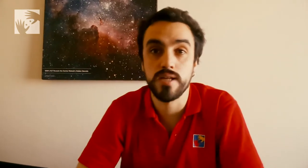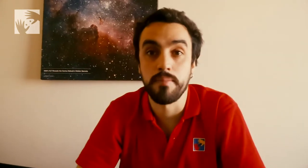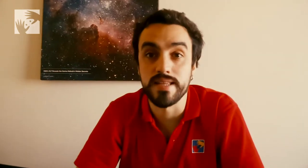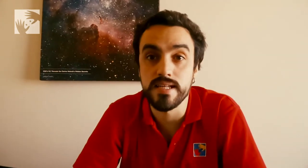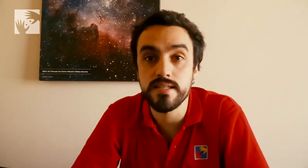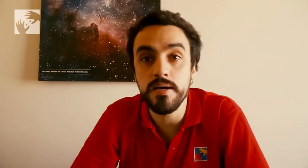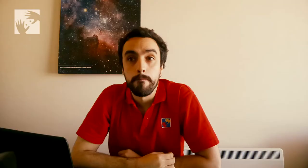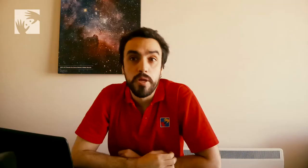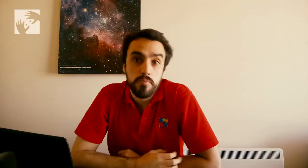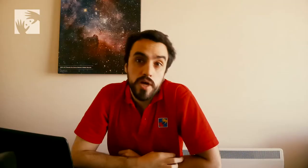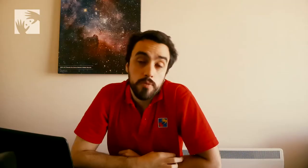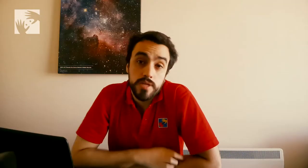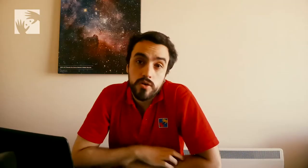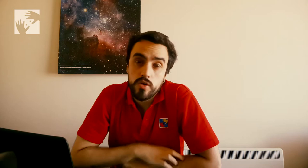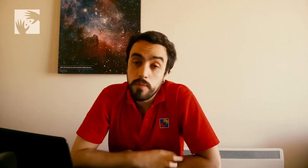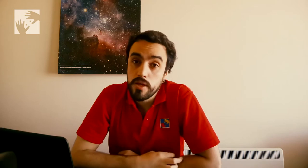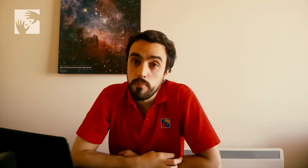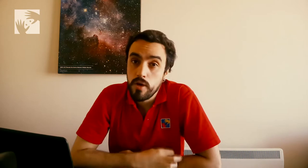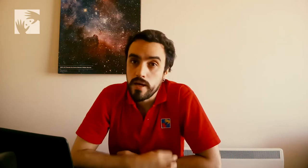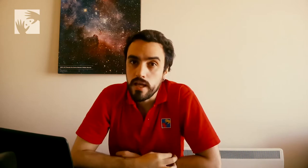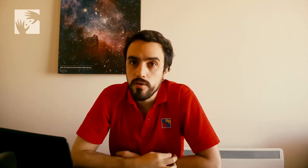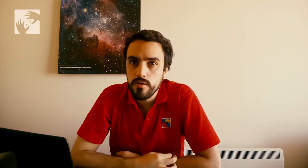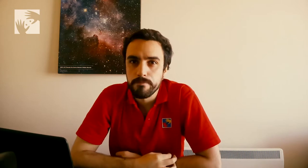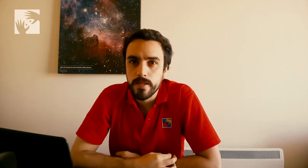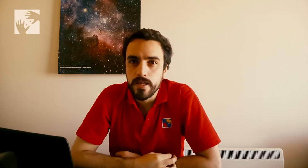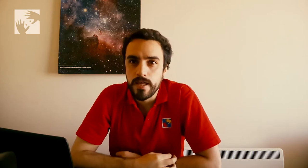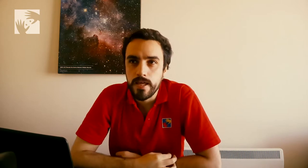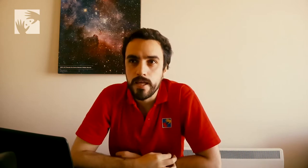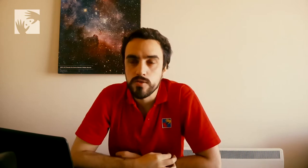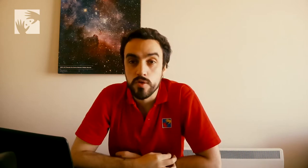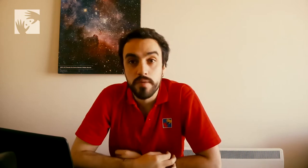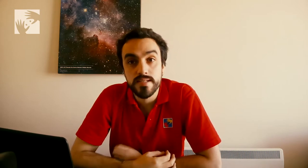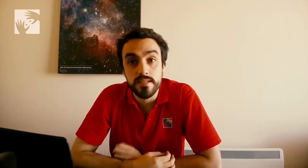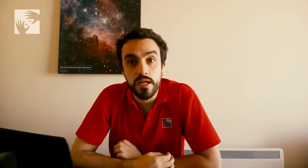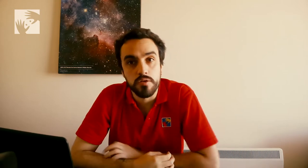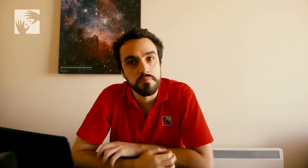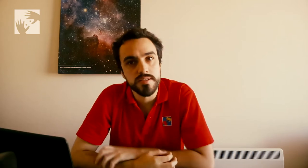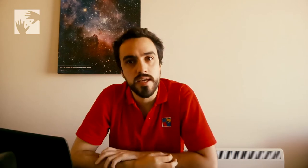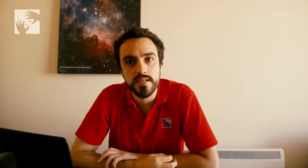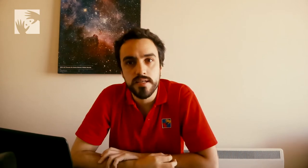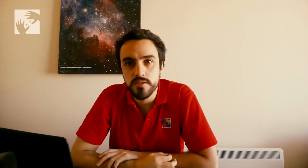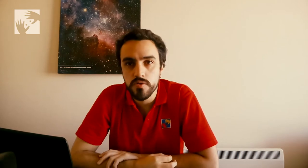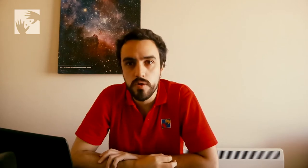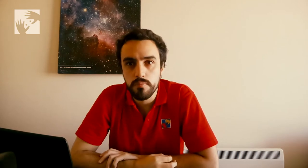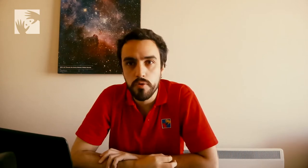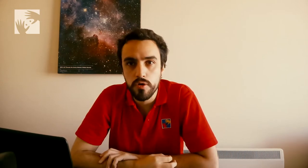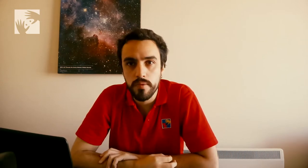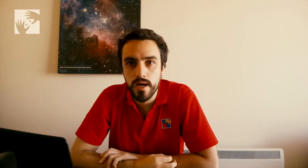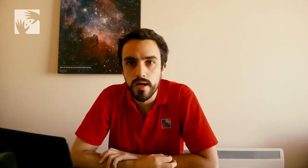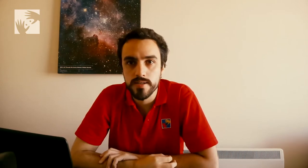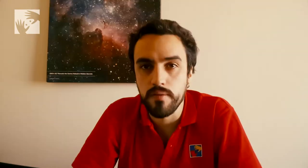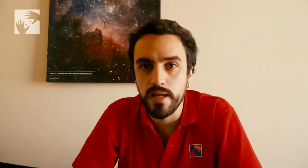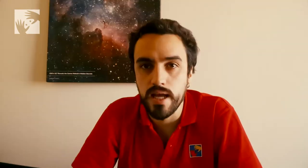amatista, pero puede adoptar colores, por ejemplo, amarillo y su nombre es citrino. Así que quizás te suene un poco más familiar.